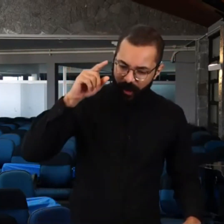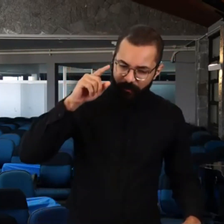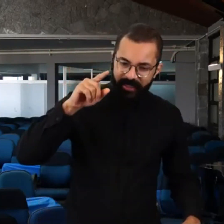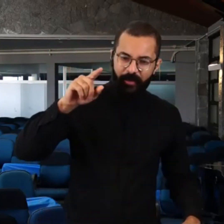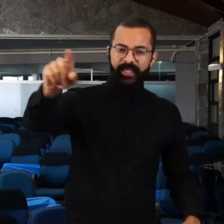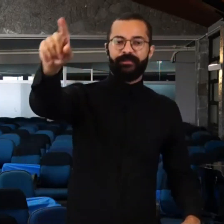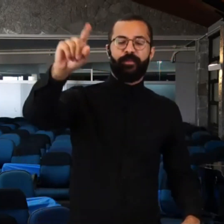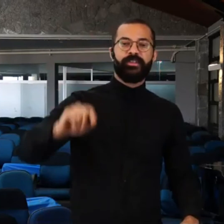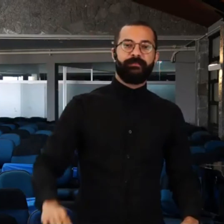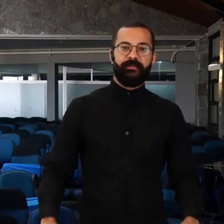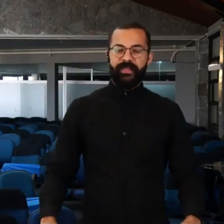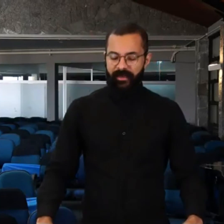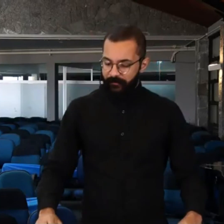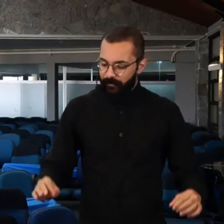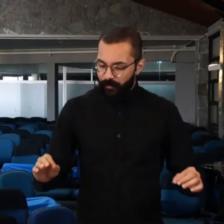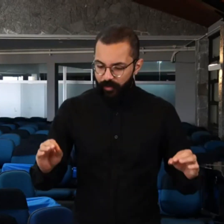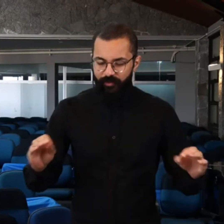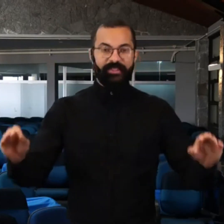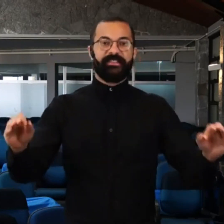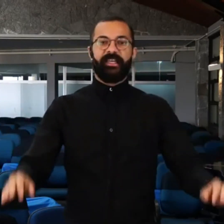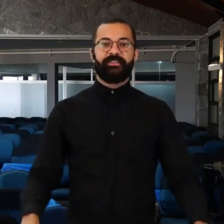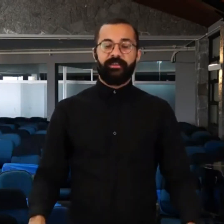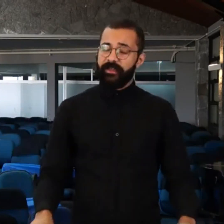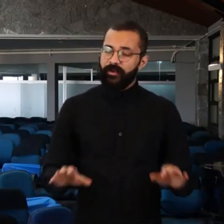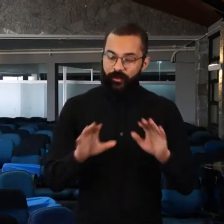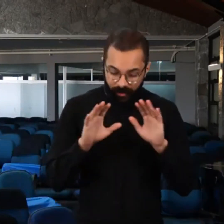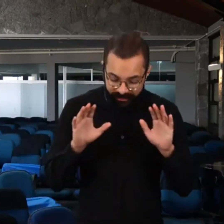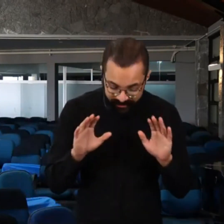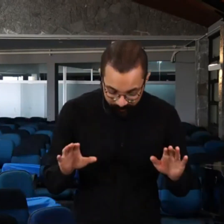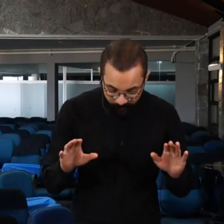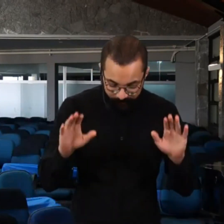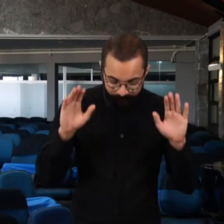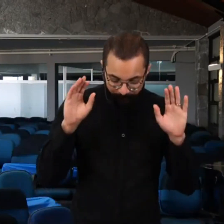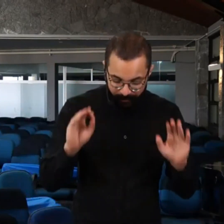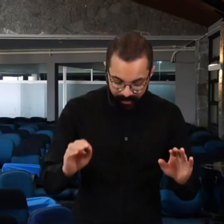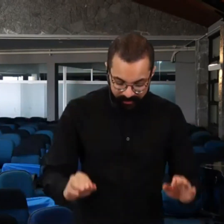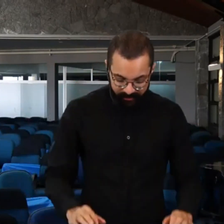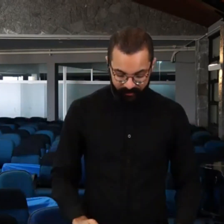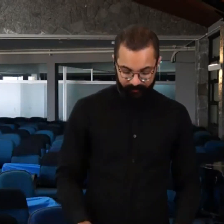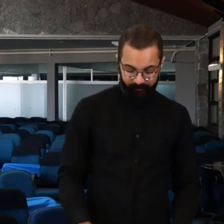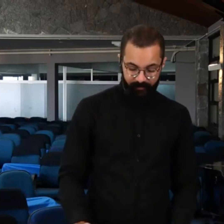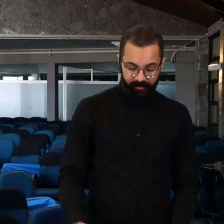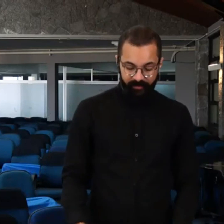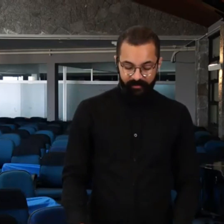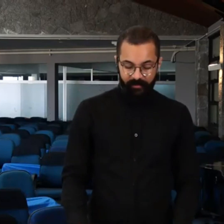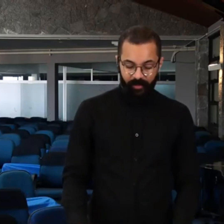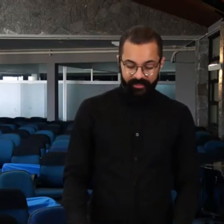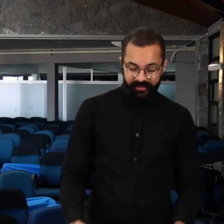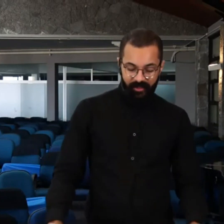arrumaria uma esposa para mim muito decente. Não, não, não. Oração não é isso. Oração